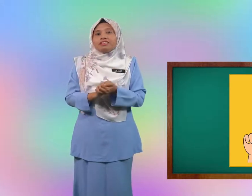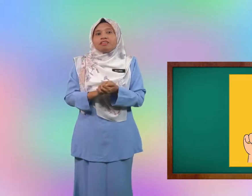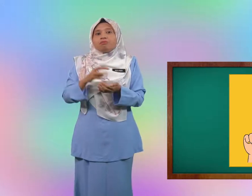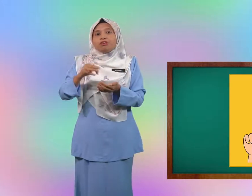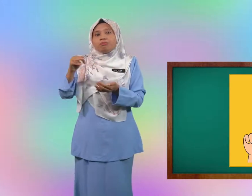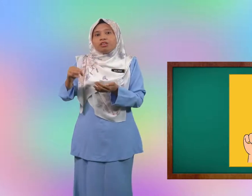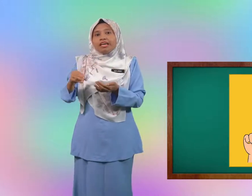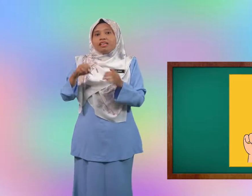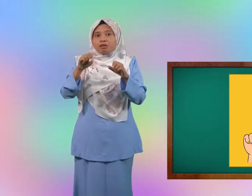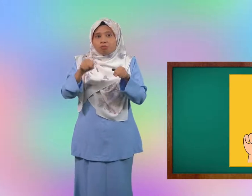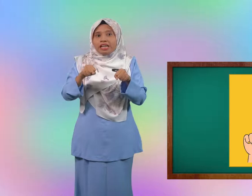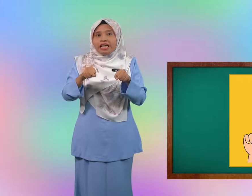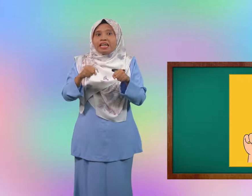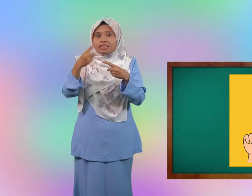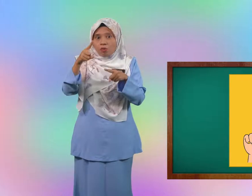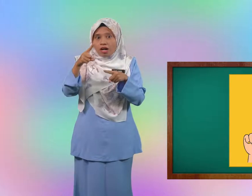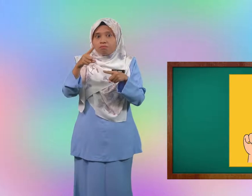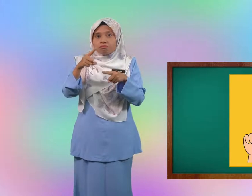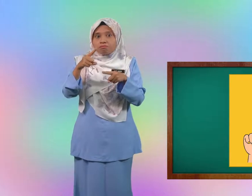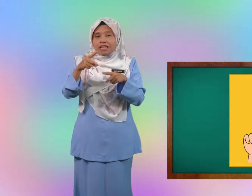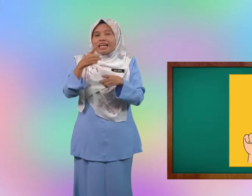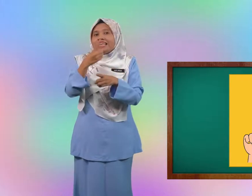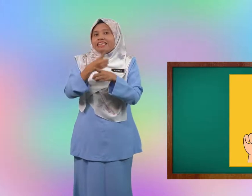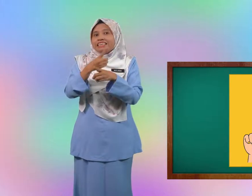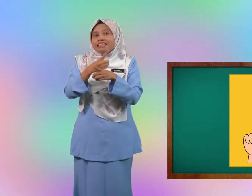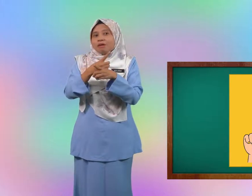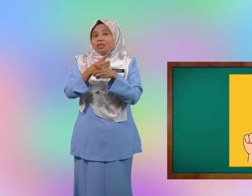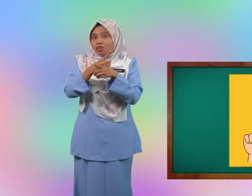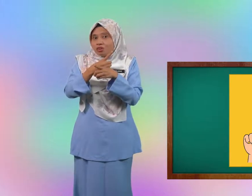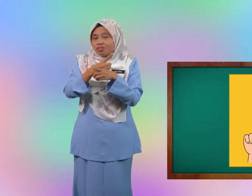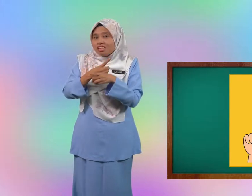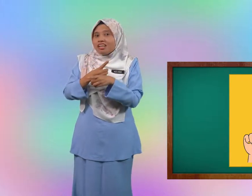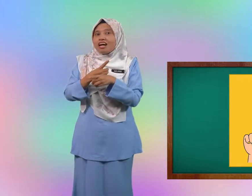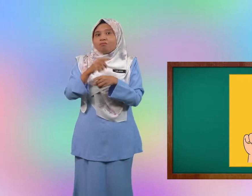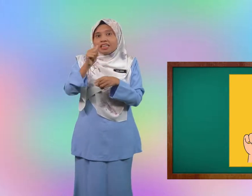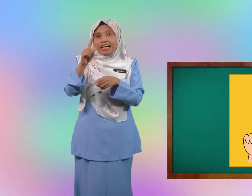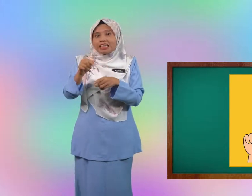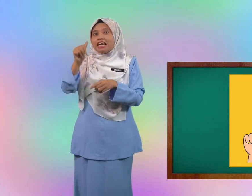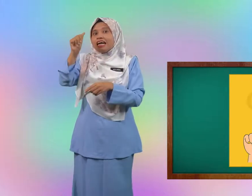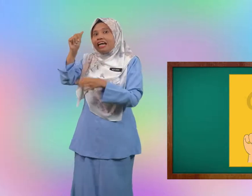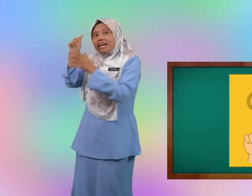Murid-murid boleh jawab ya betul abjad A